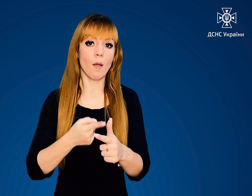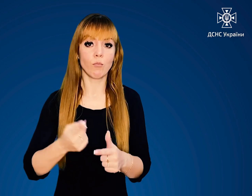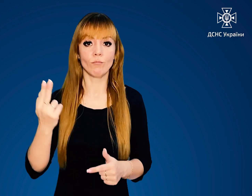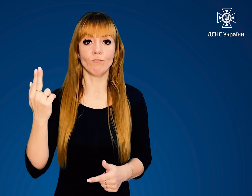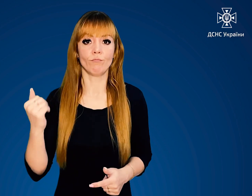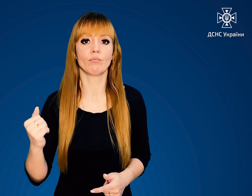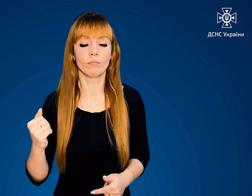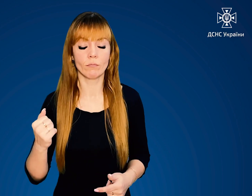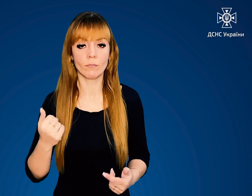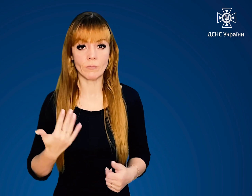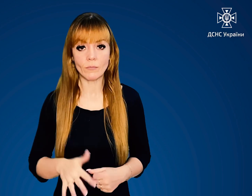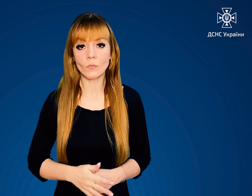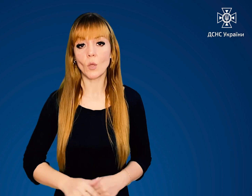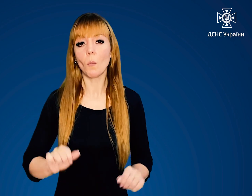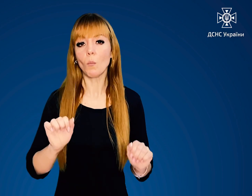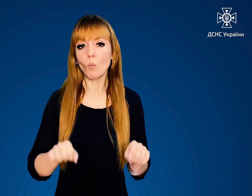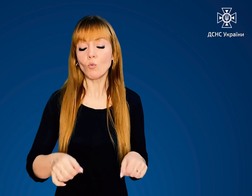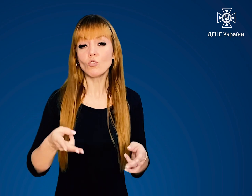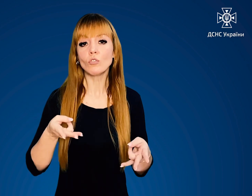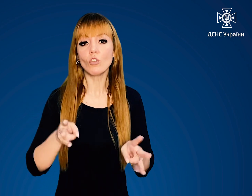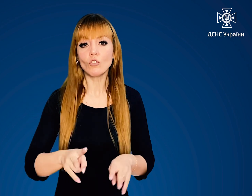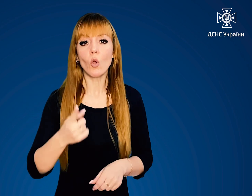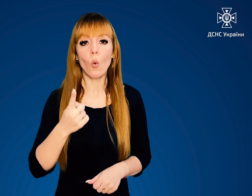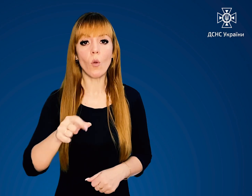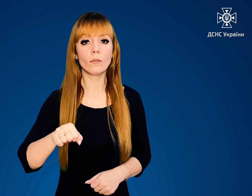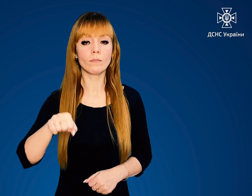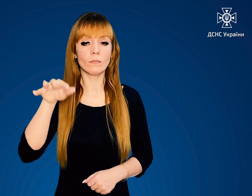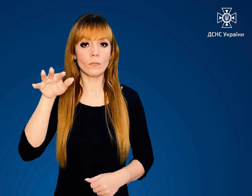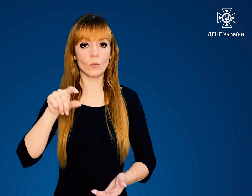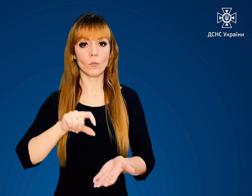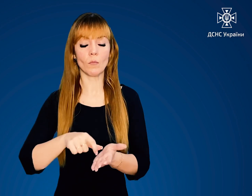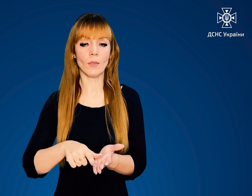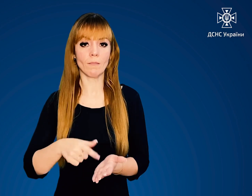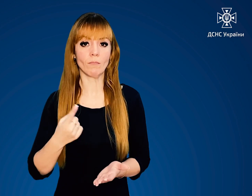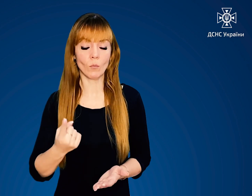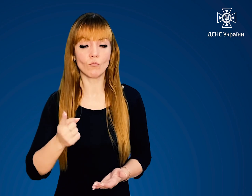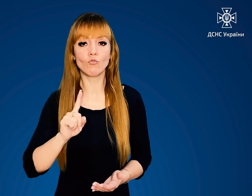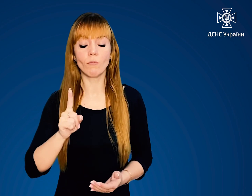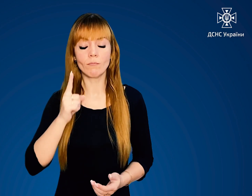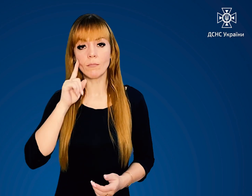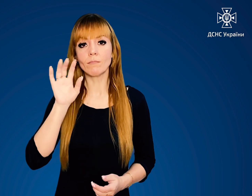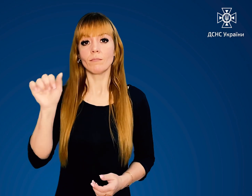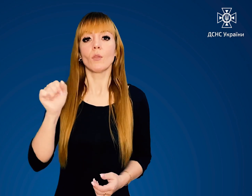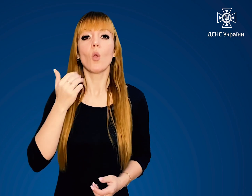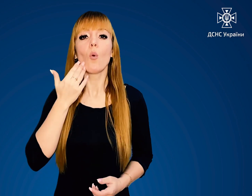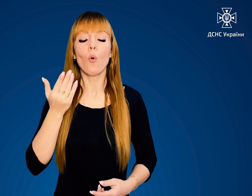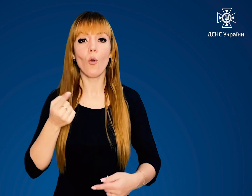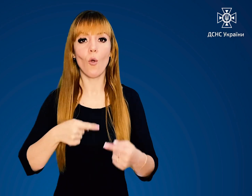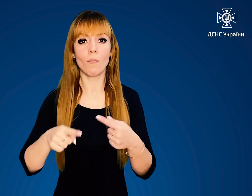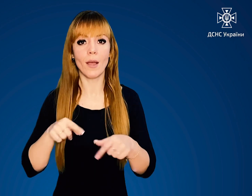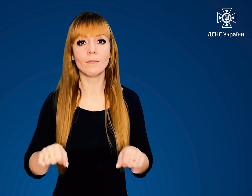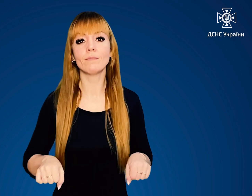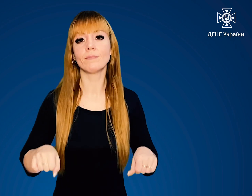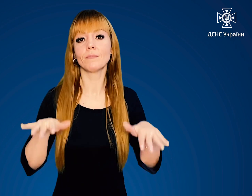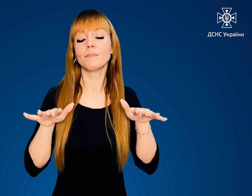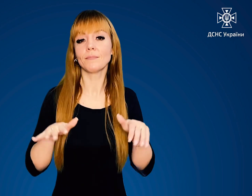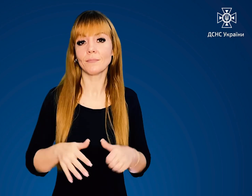запобіжники Можна залишити увімкненим світло, аби бачити, коли постачання відновиться